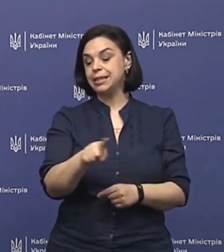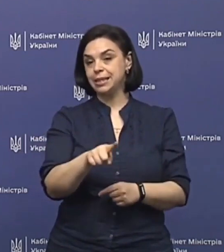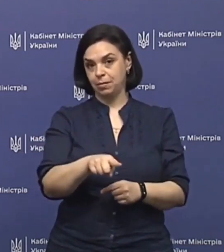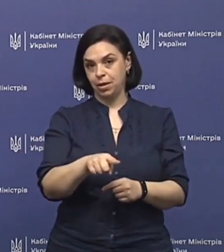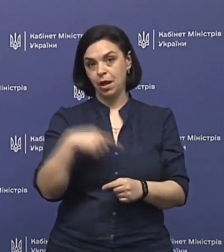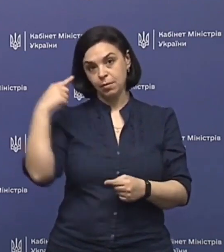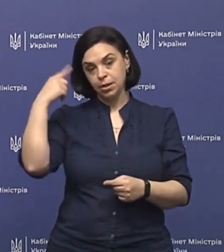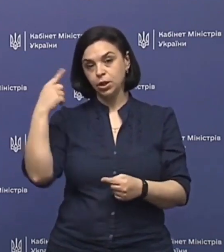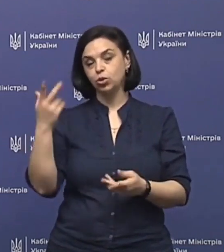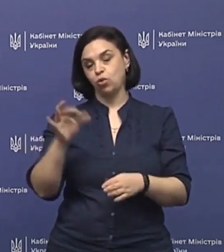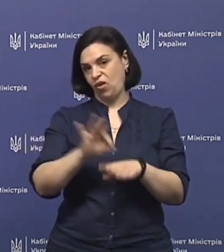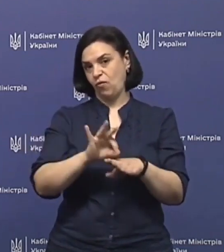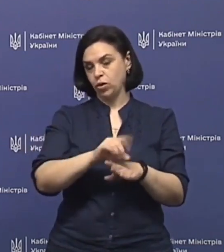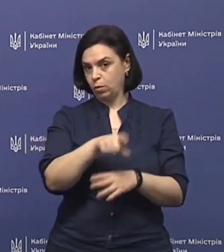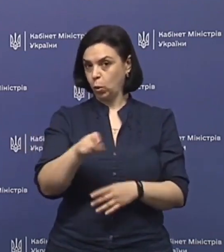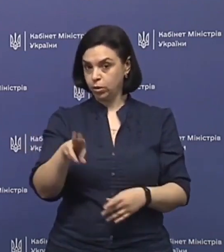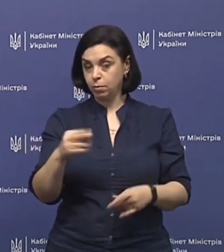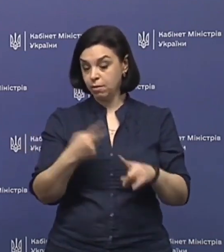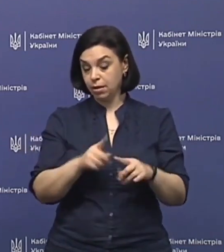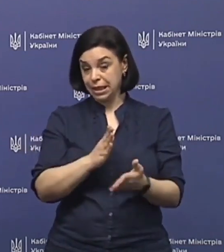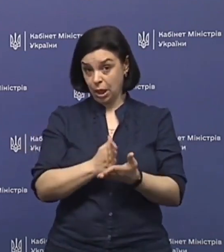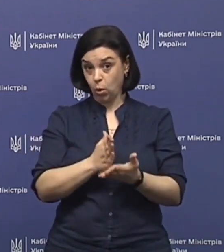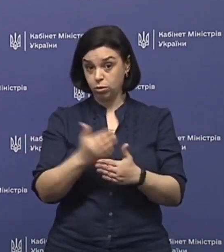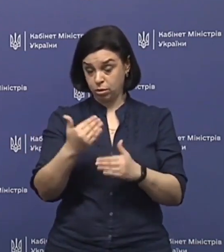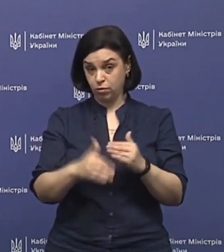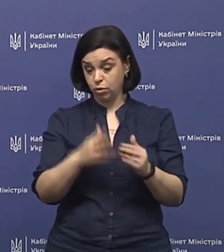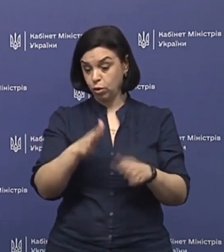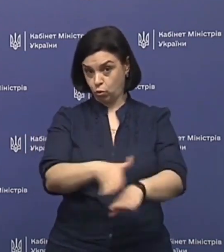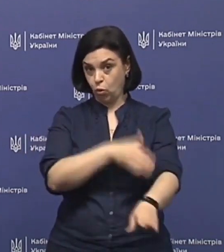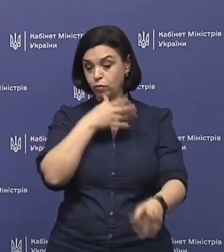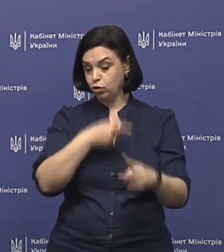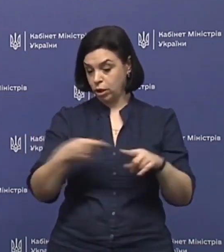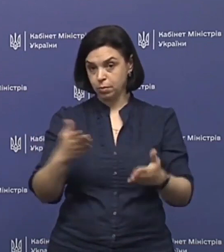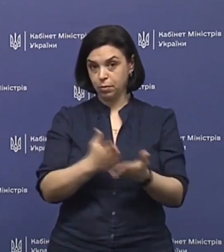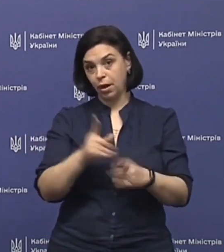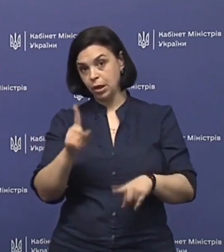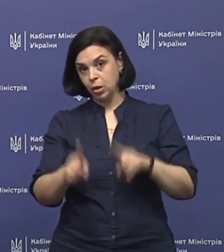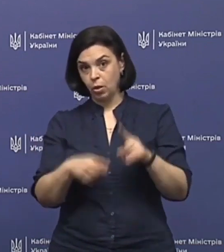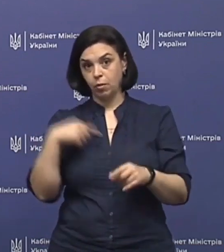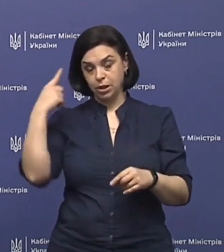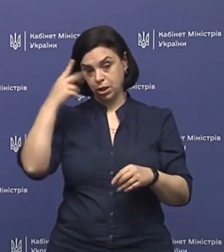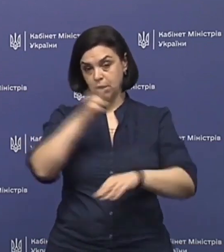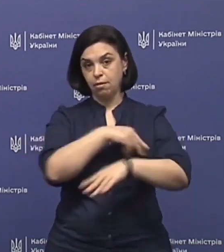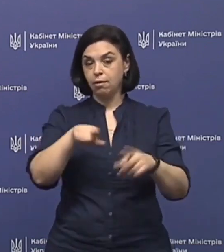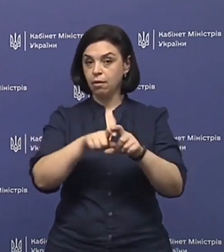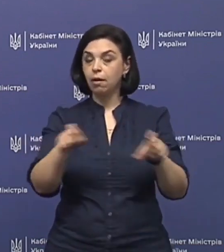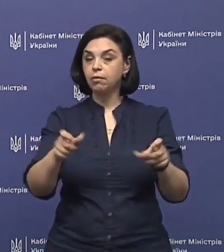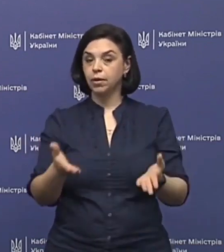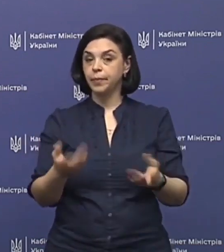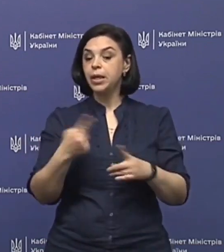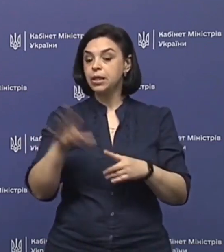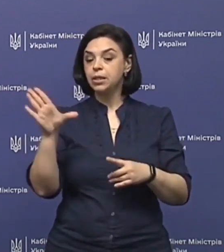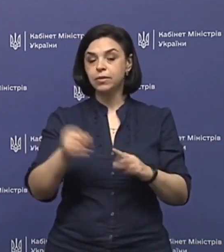психічно хворими людьми, які знаходяться, вже тривалий час перебувають інколи в психіатричних лікарнях.